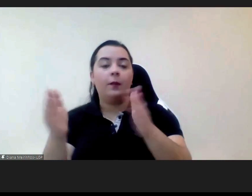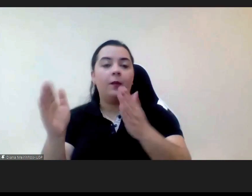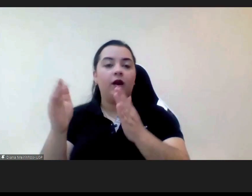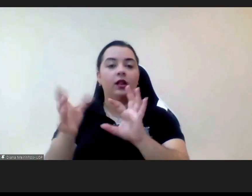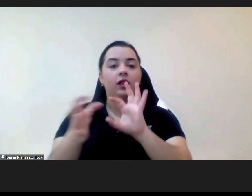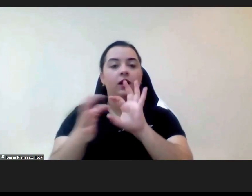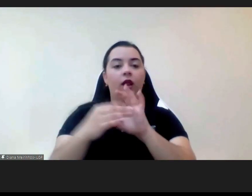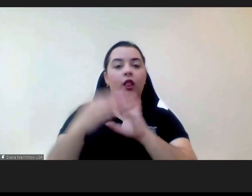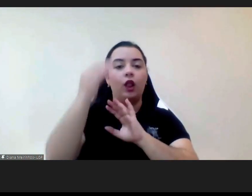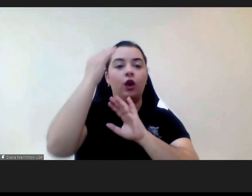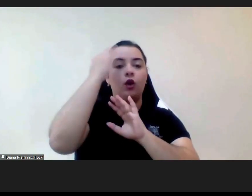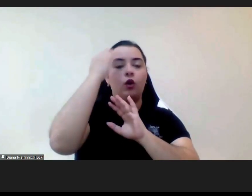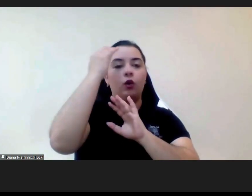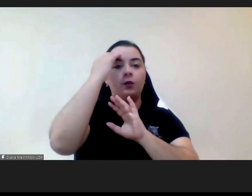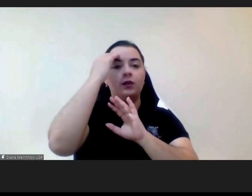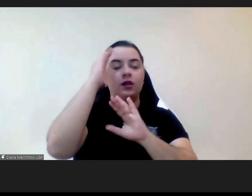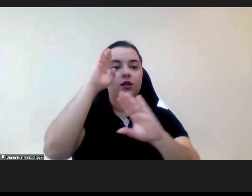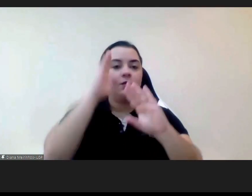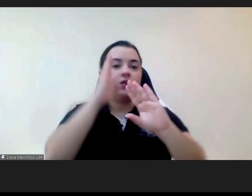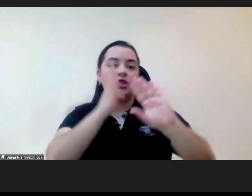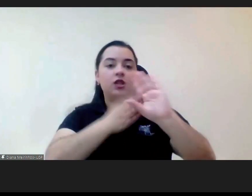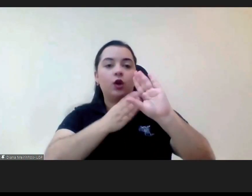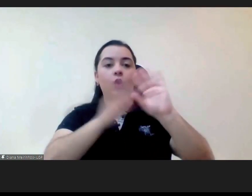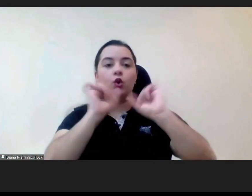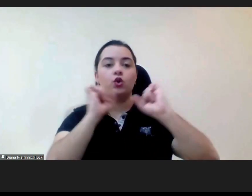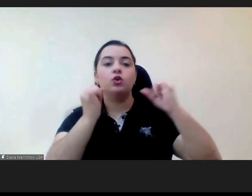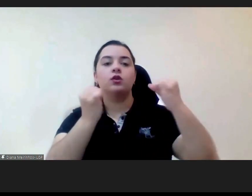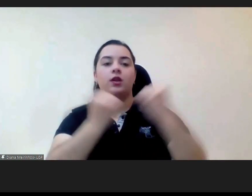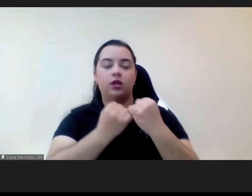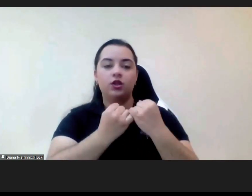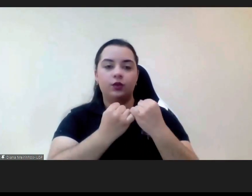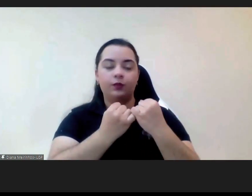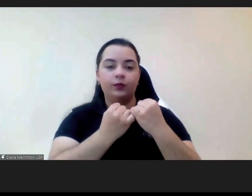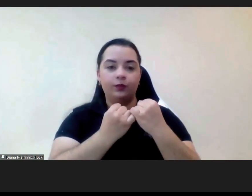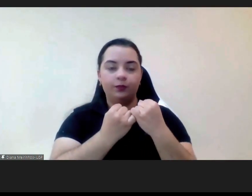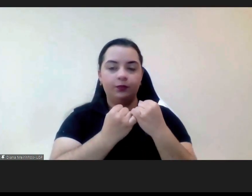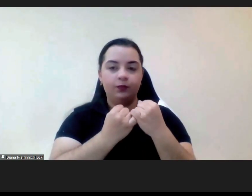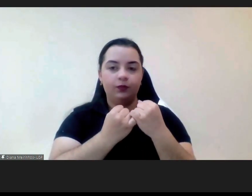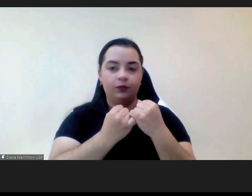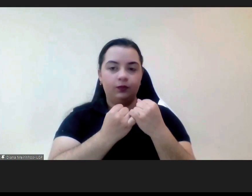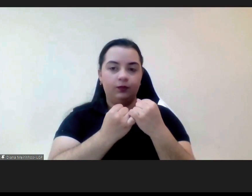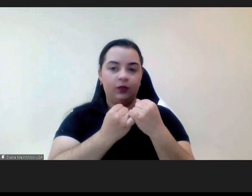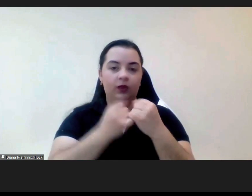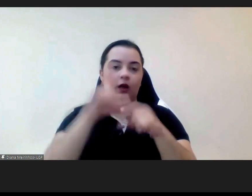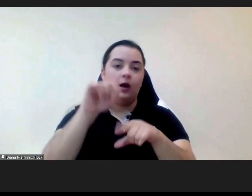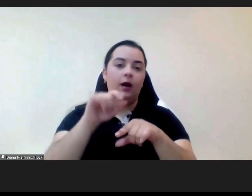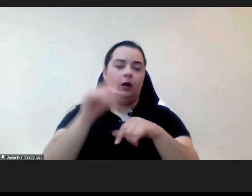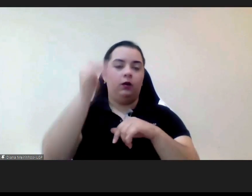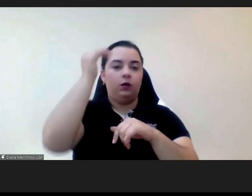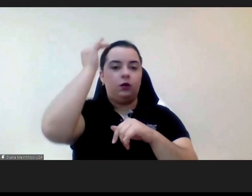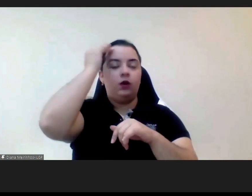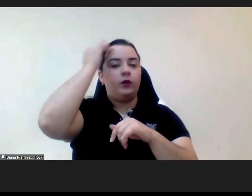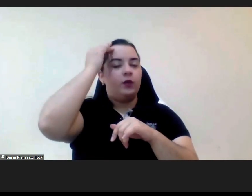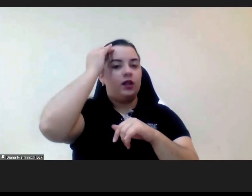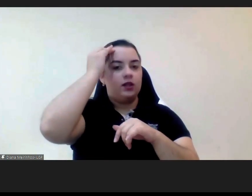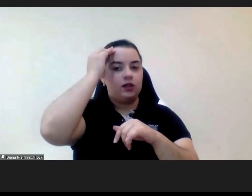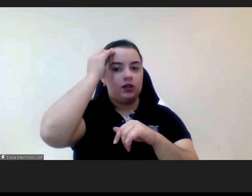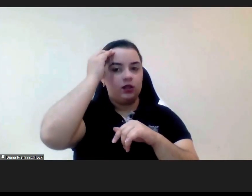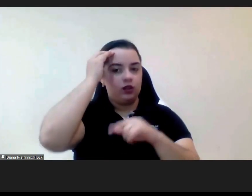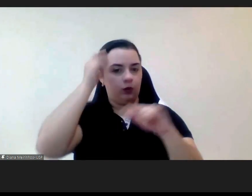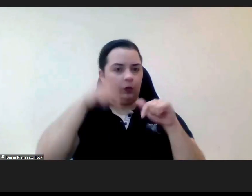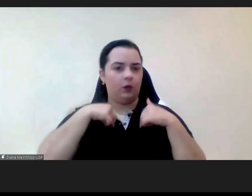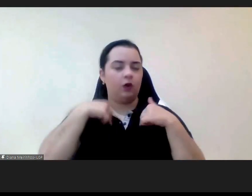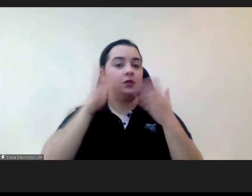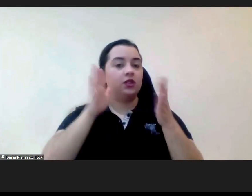psicossociais e de de competências que eles precisam de